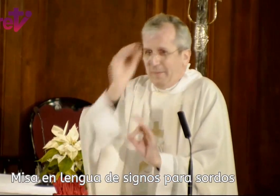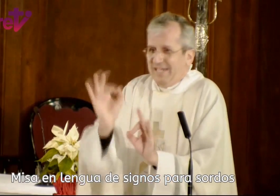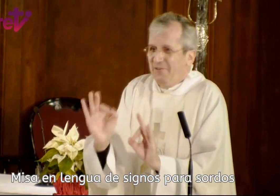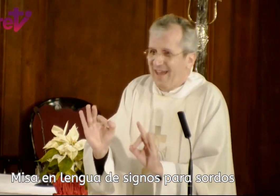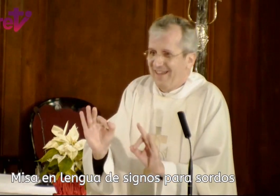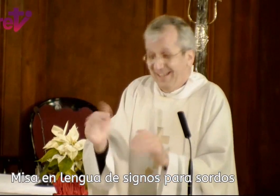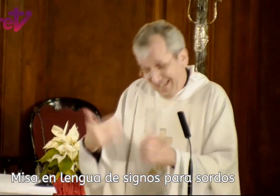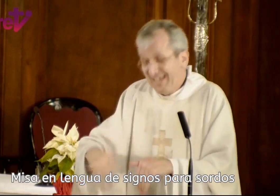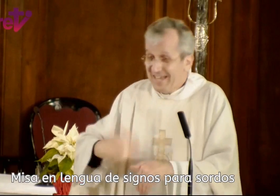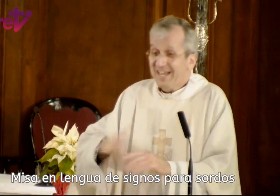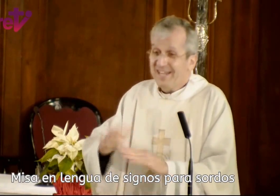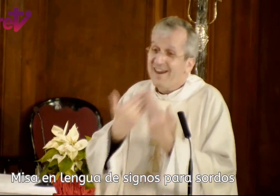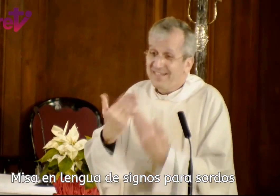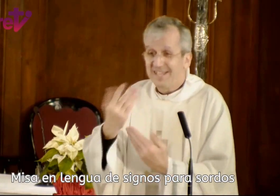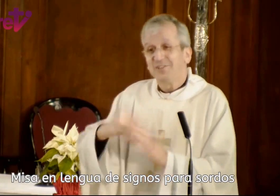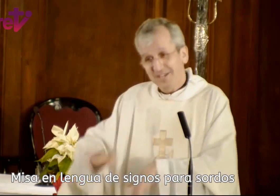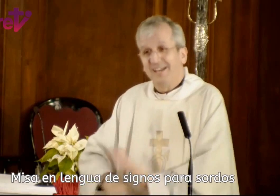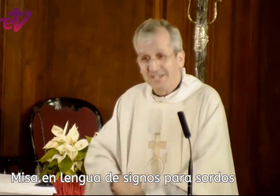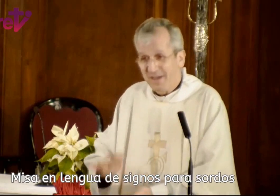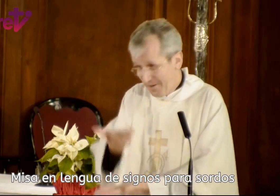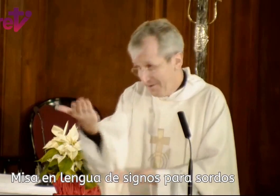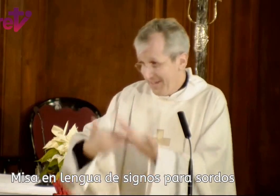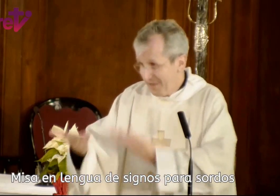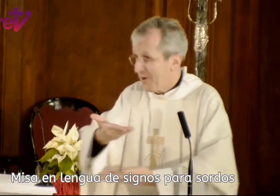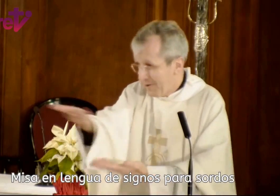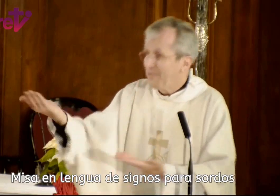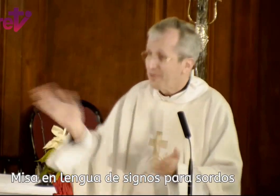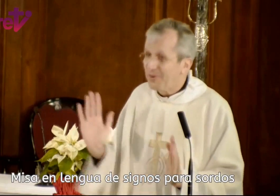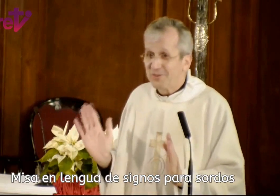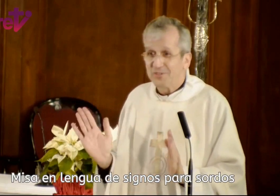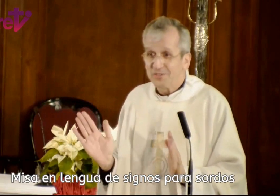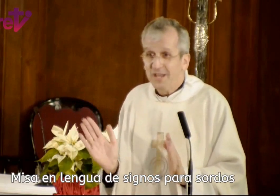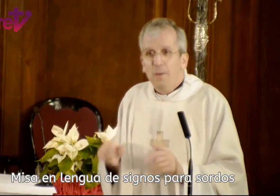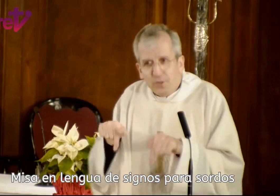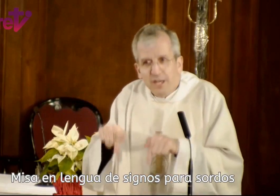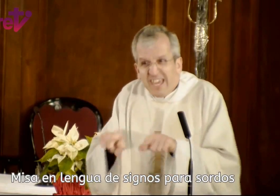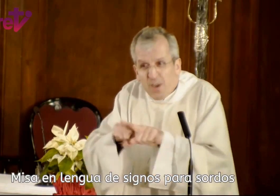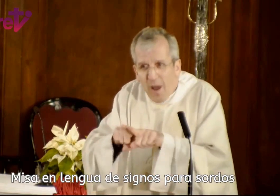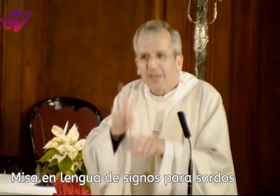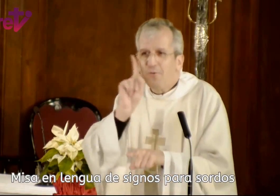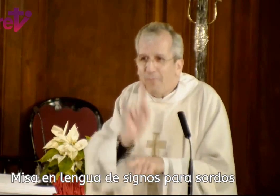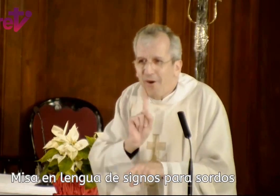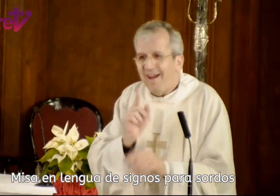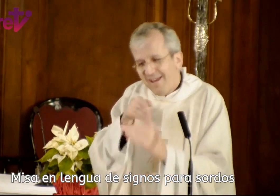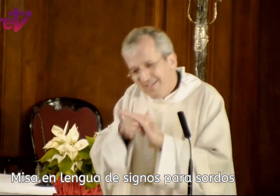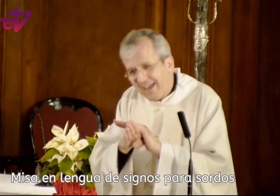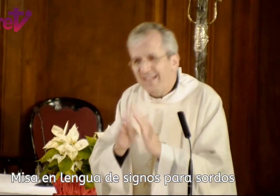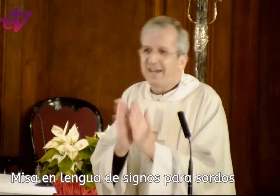pensado nada. Y ya está, gracias a Dios, en el seminario y colaborando con nosotros. Pues igual que una monja, el día que entra,